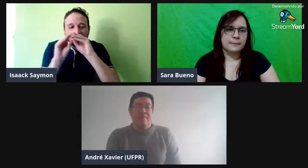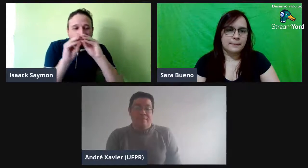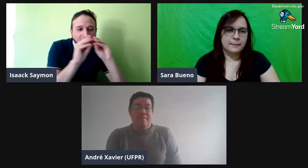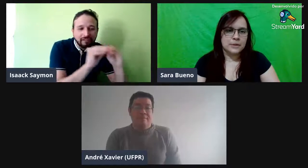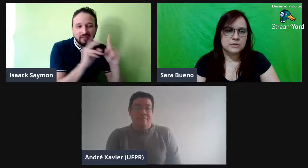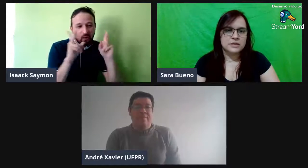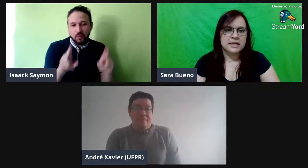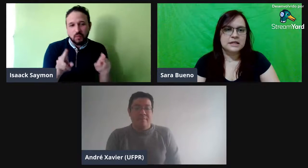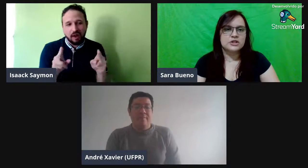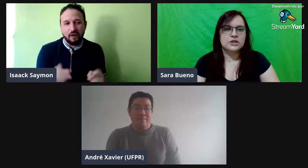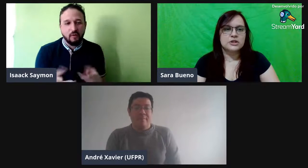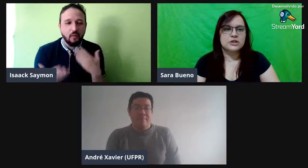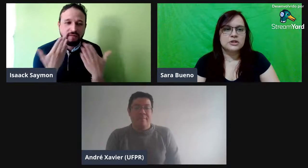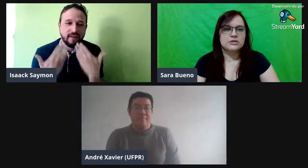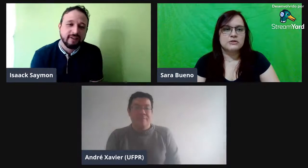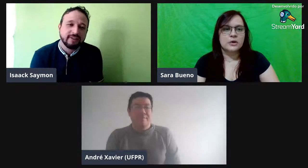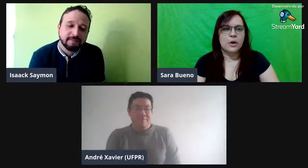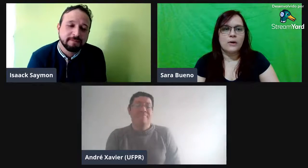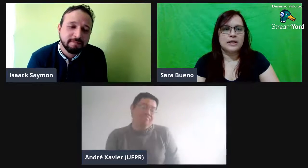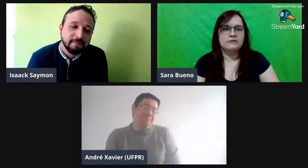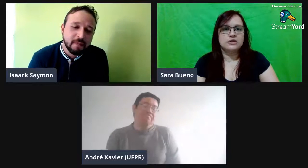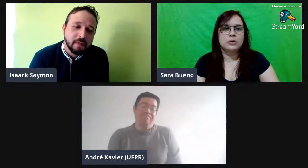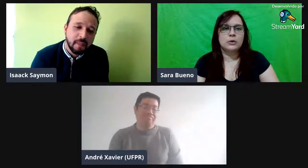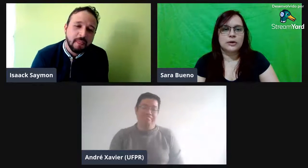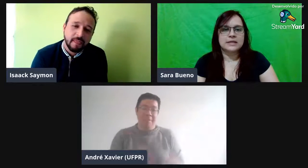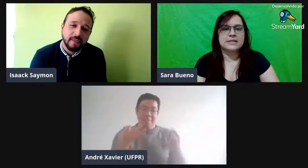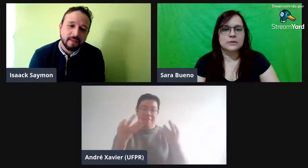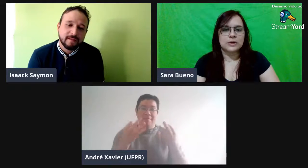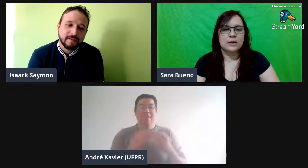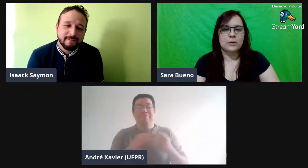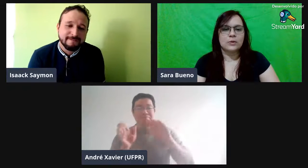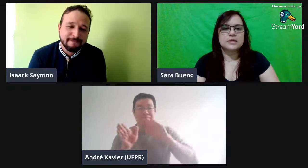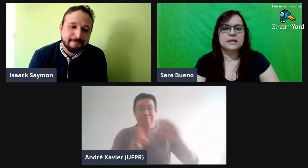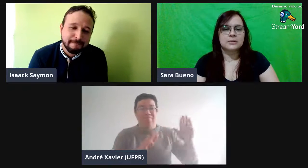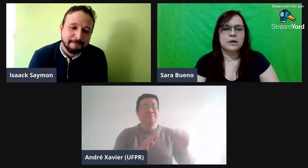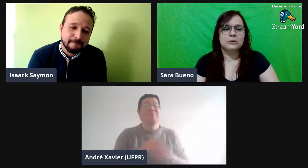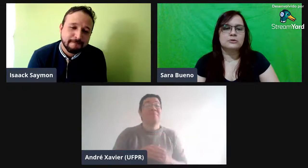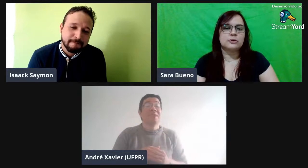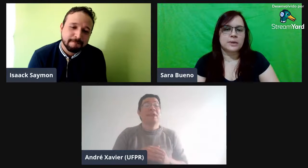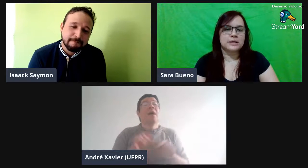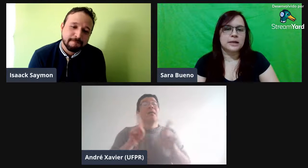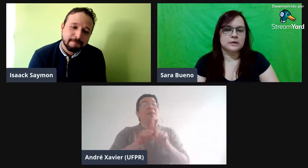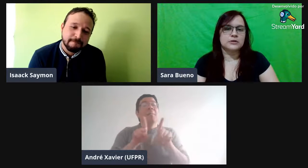Mas eu gostaria de ver igual a níveis de coloração, né? Qual seria o grau de formalidade?